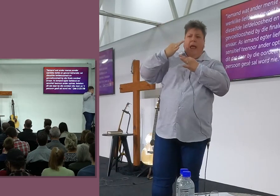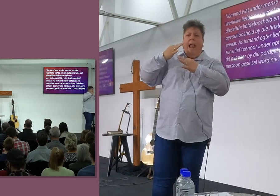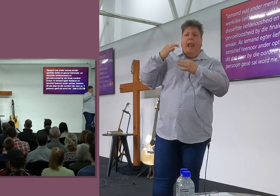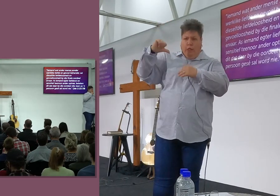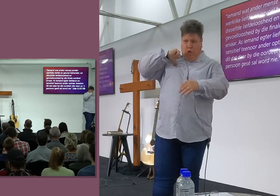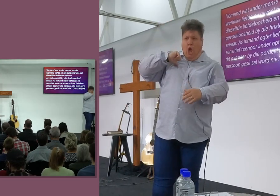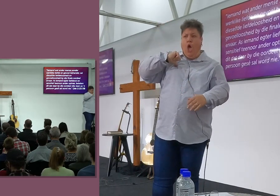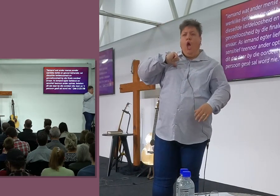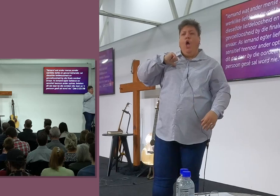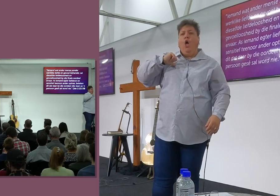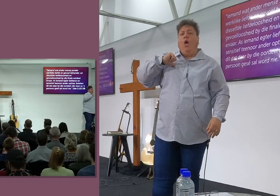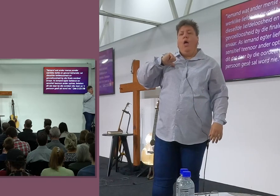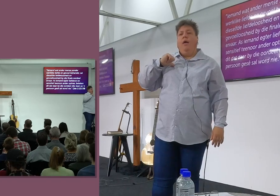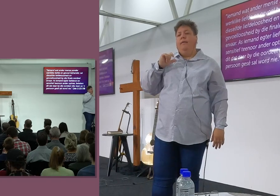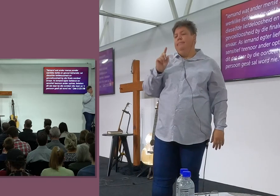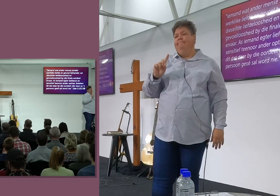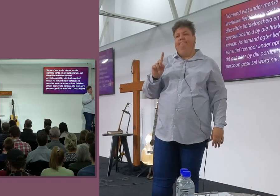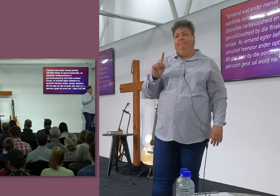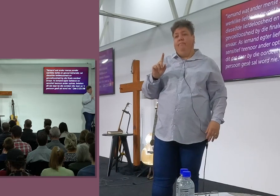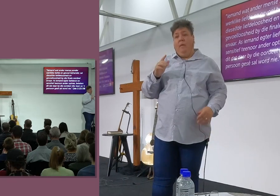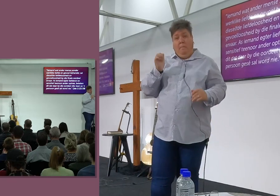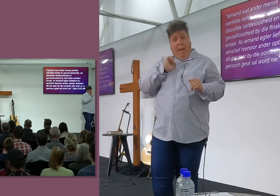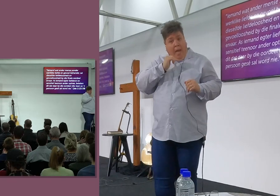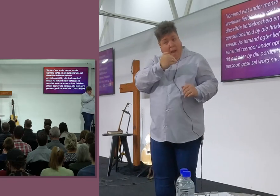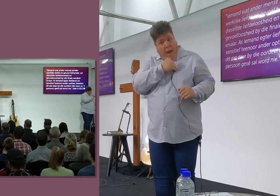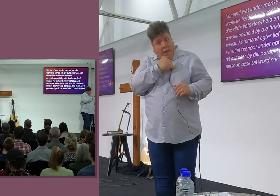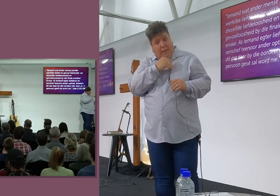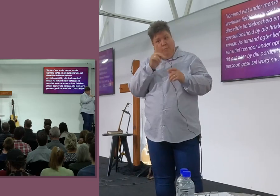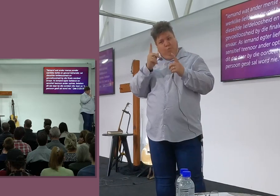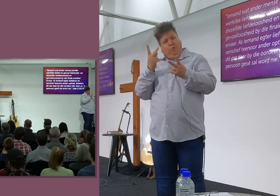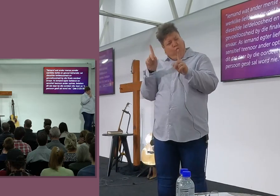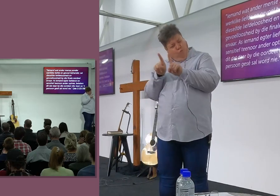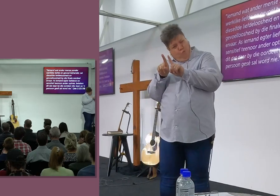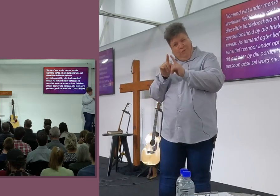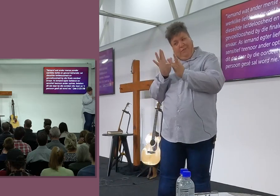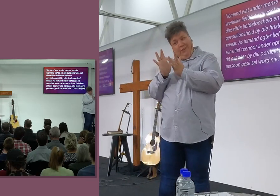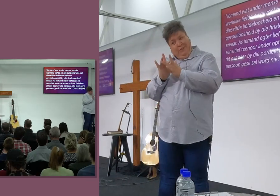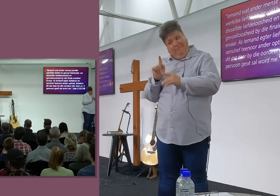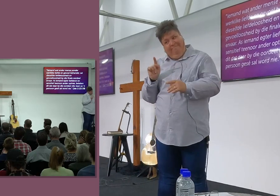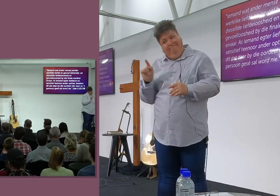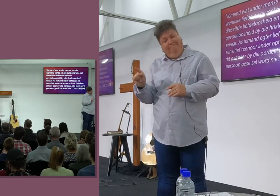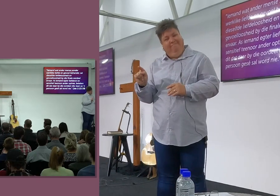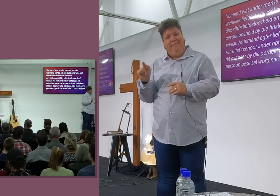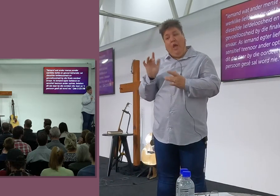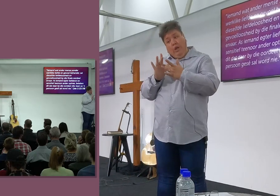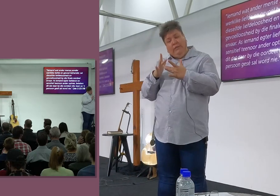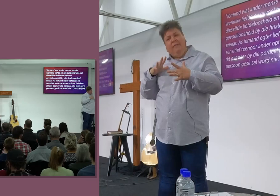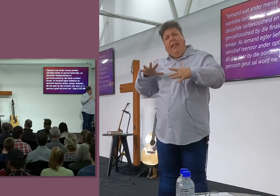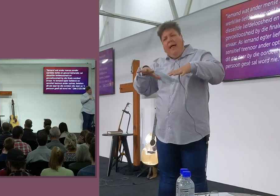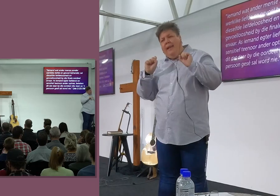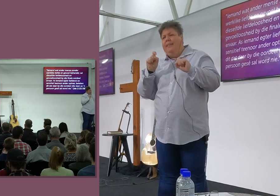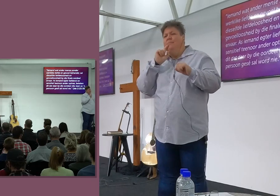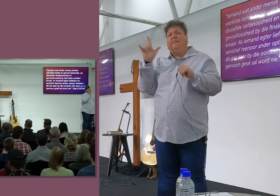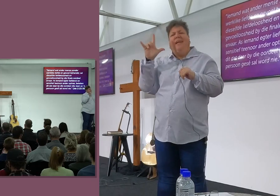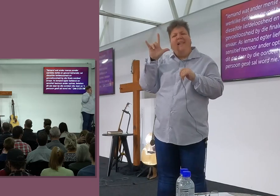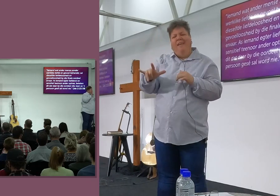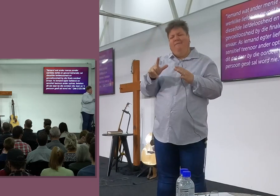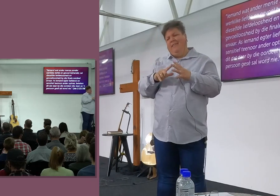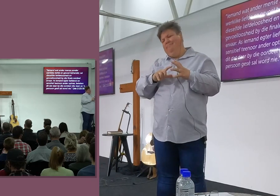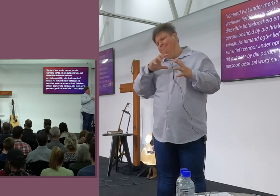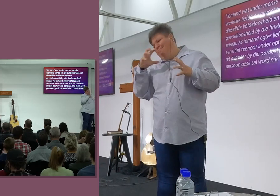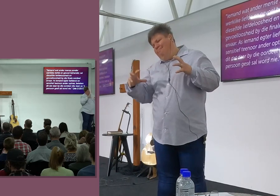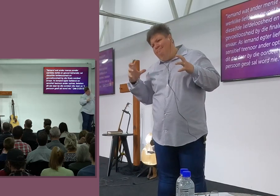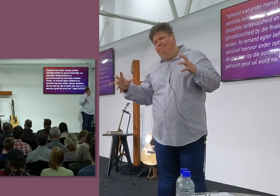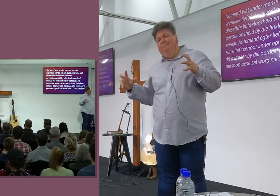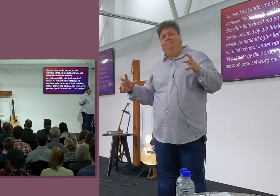eindelijk sê, om te sê, as my hart nie ingestel is op Jesus' hart, Jesus wil mense reed, ek moet wil